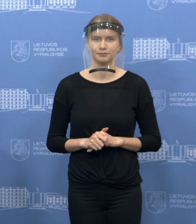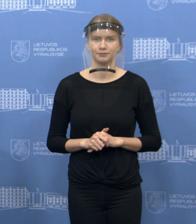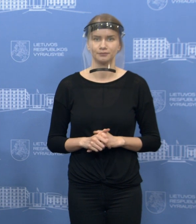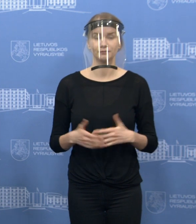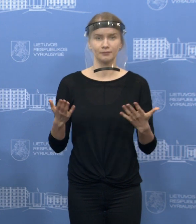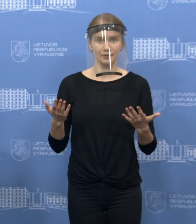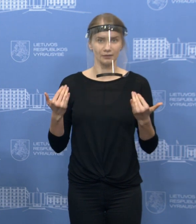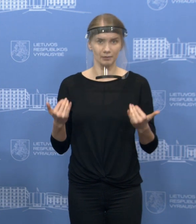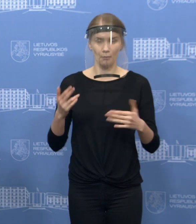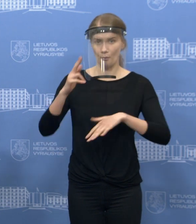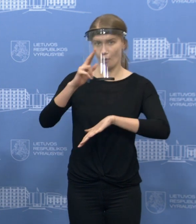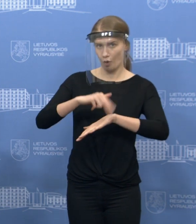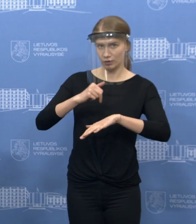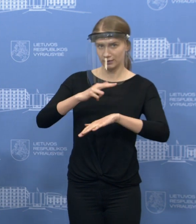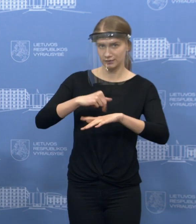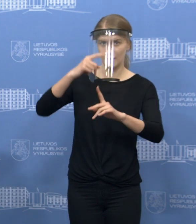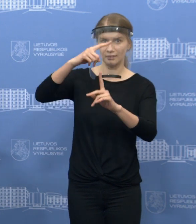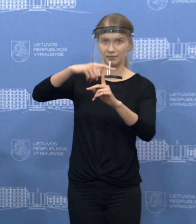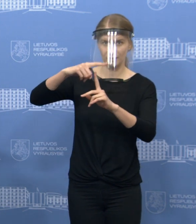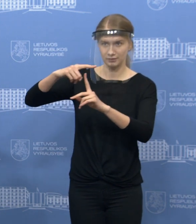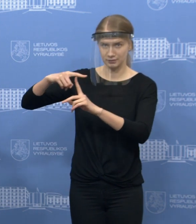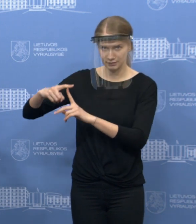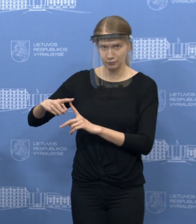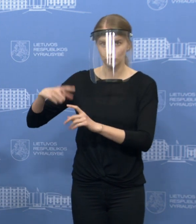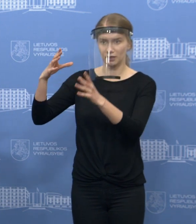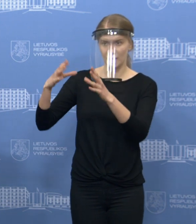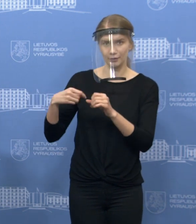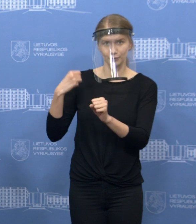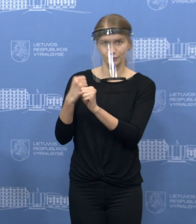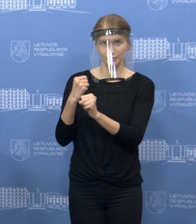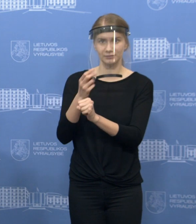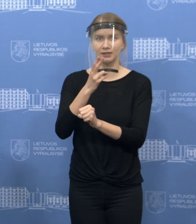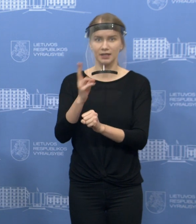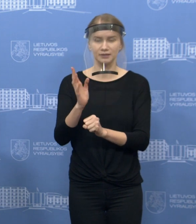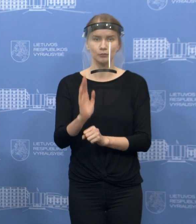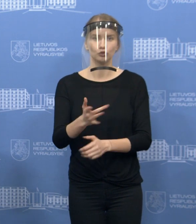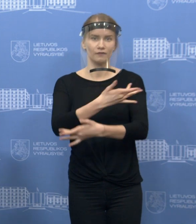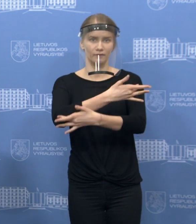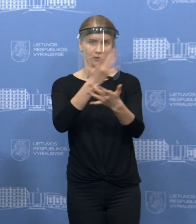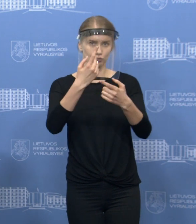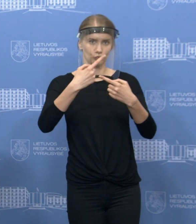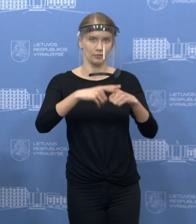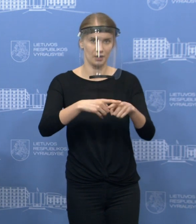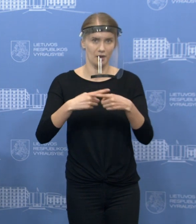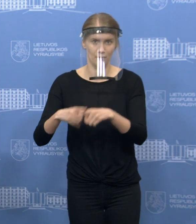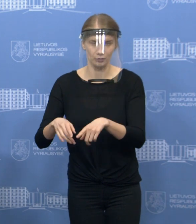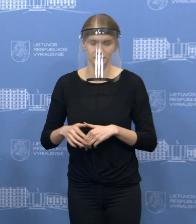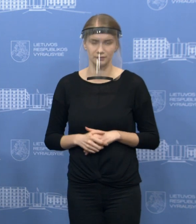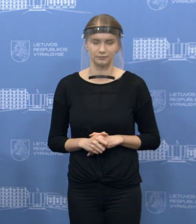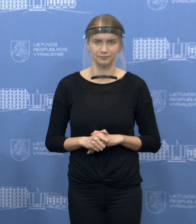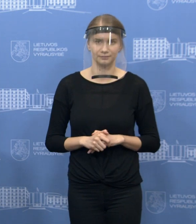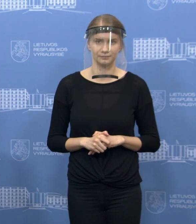tikrųjų policija ir kitos tarnybos, kurios dirbs kartu su mumis, veiks viešomis priemonėmis. Tai